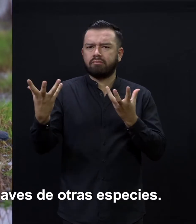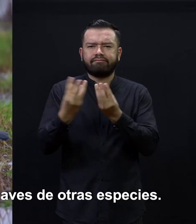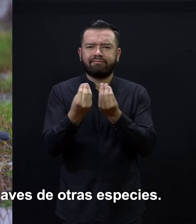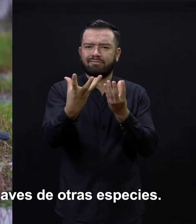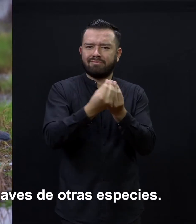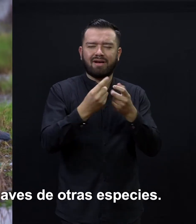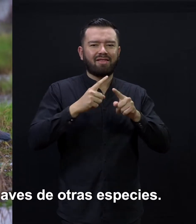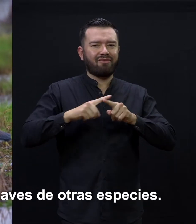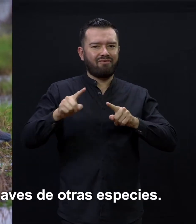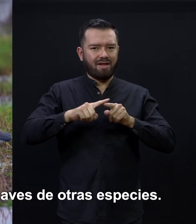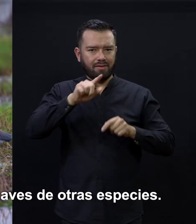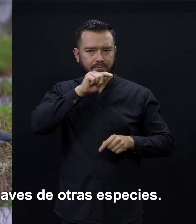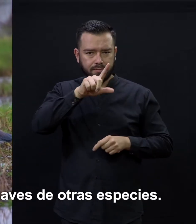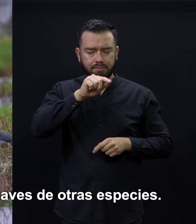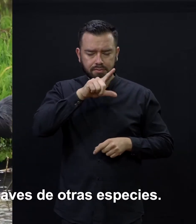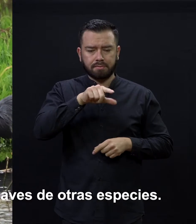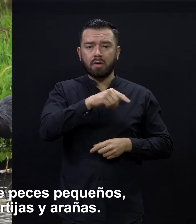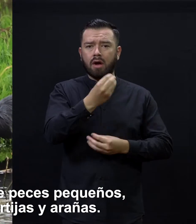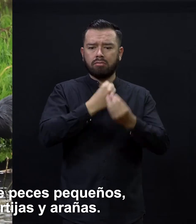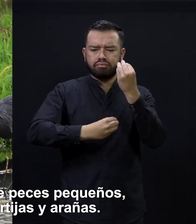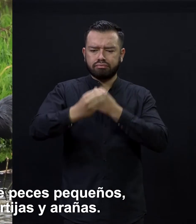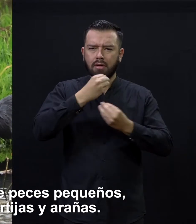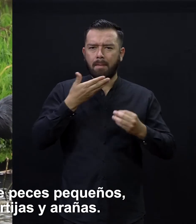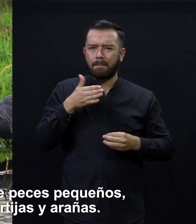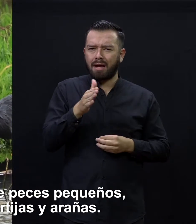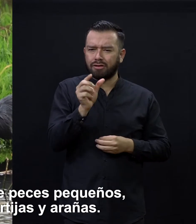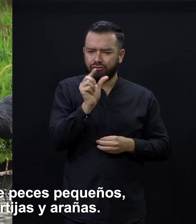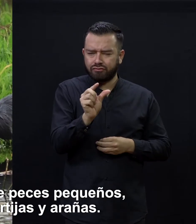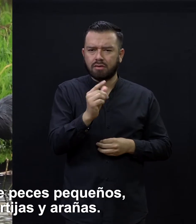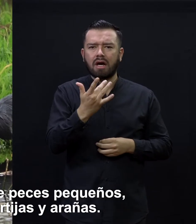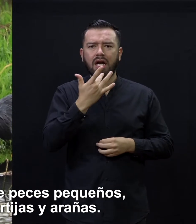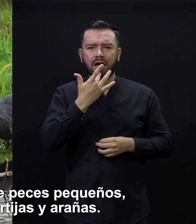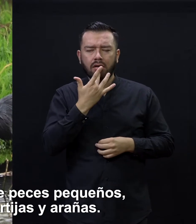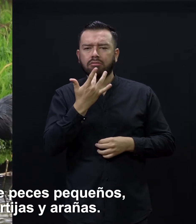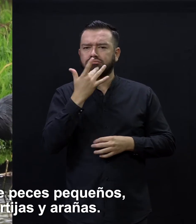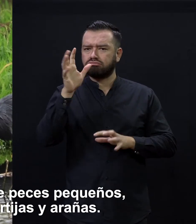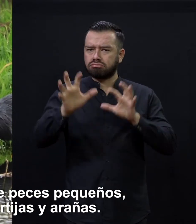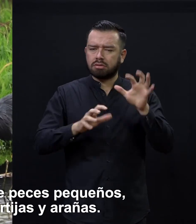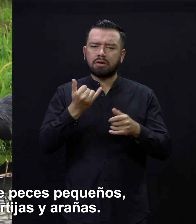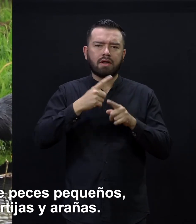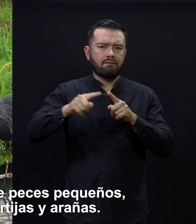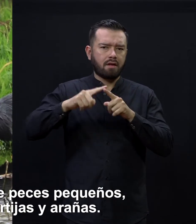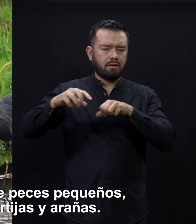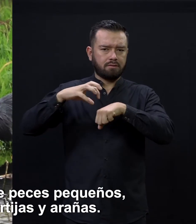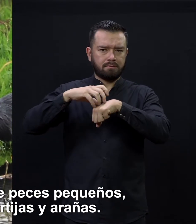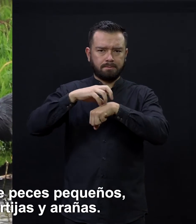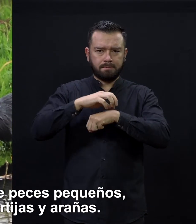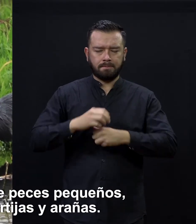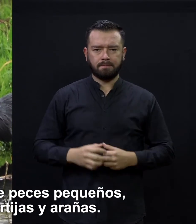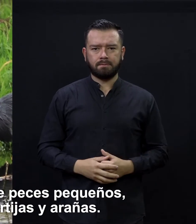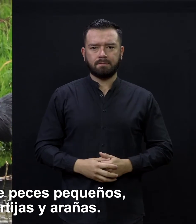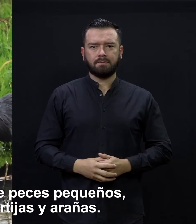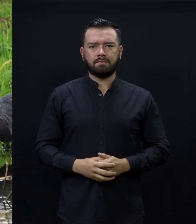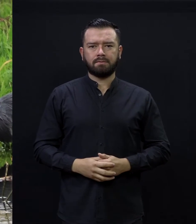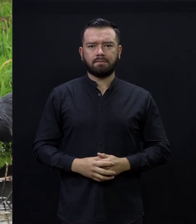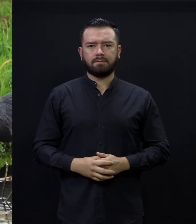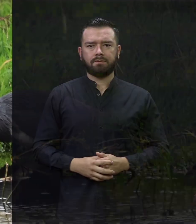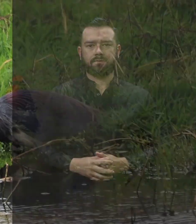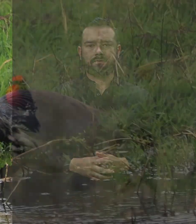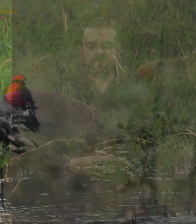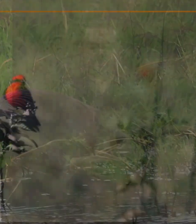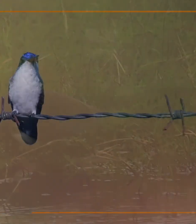Vive en grupos con aves de otras especies. Se alimenta de peces pequeños, ranas, lagartijas y arañas.